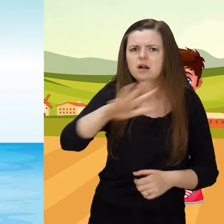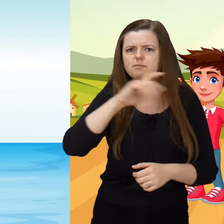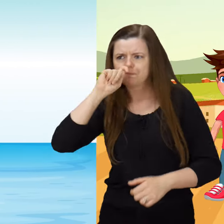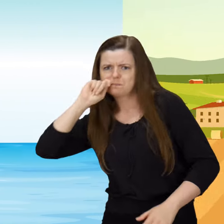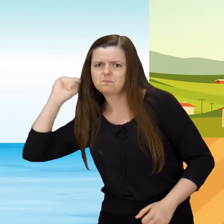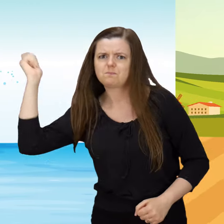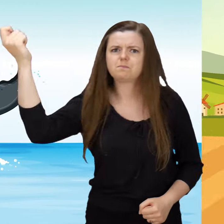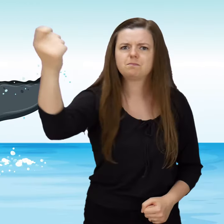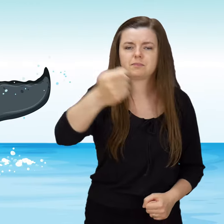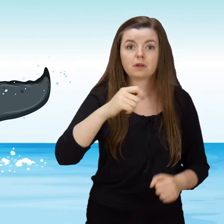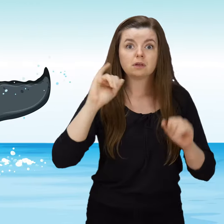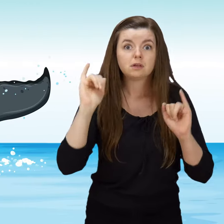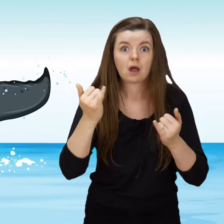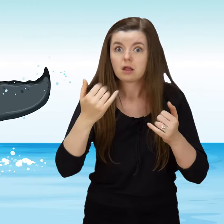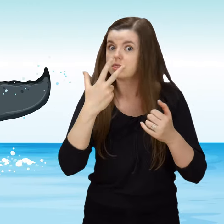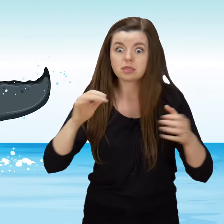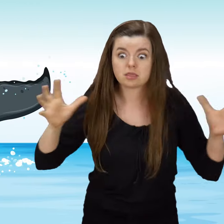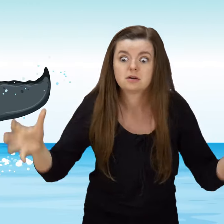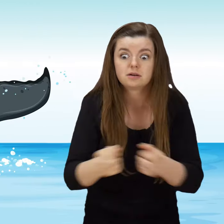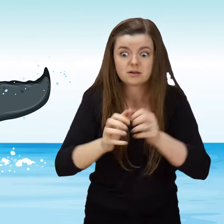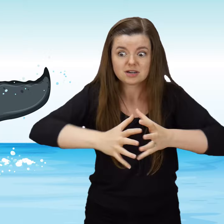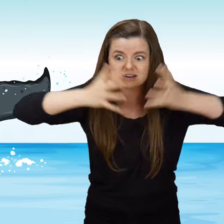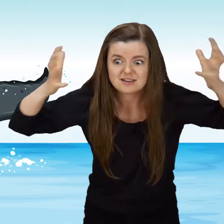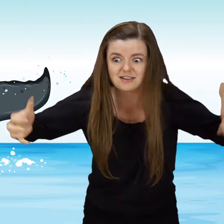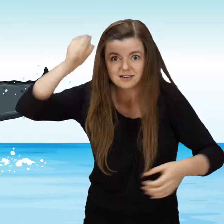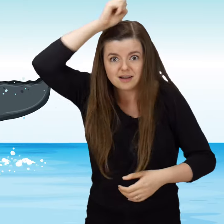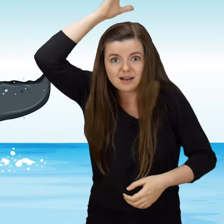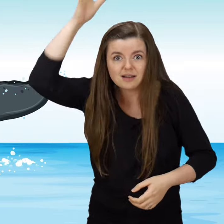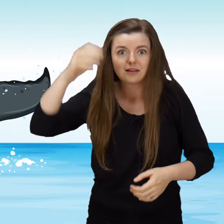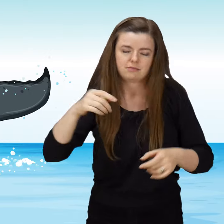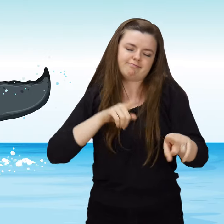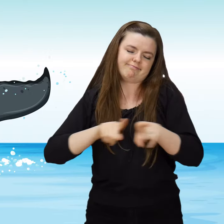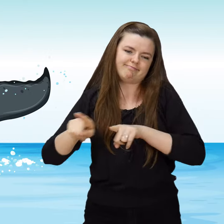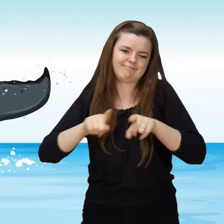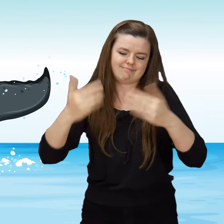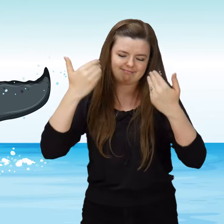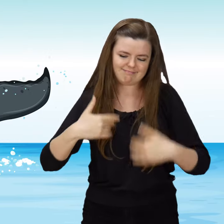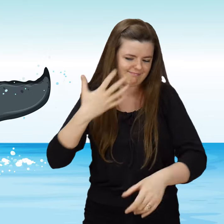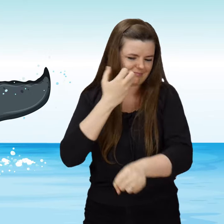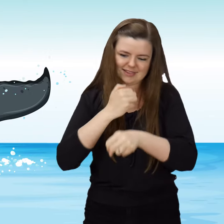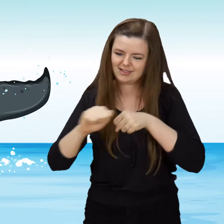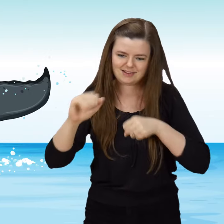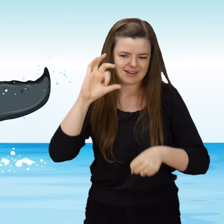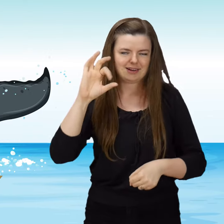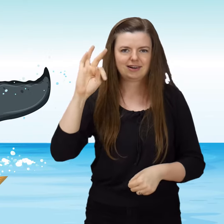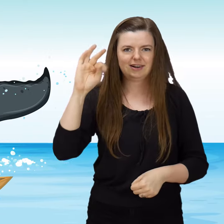jadę i nie będę Stefkiem chyba, jak nie chwycę